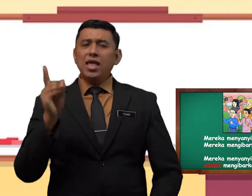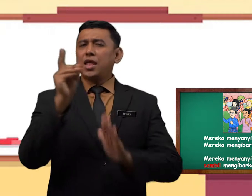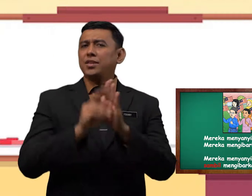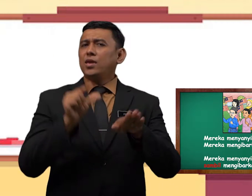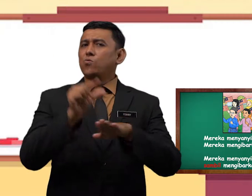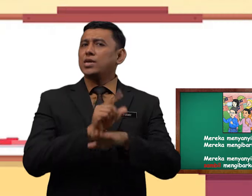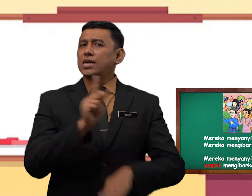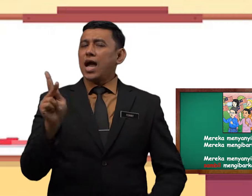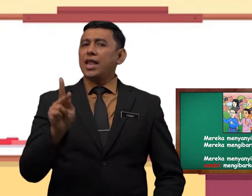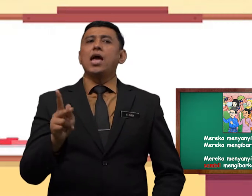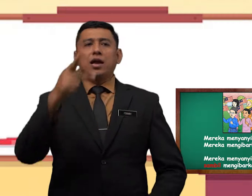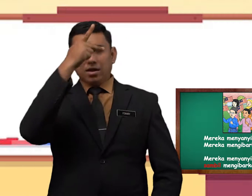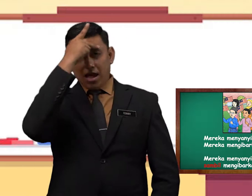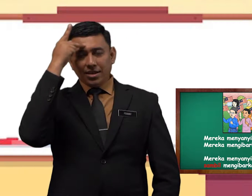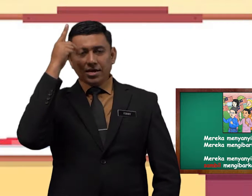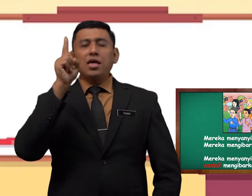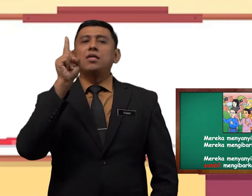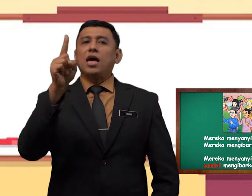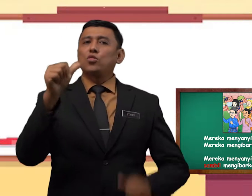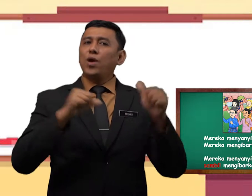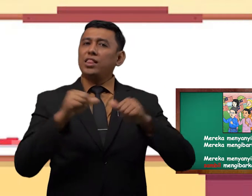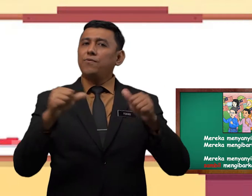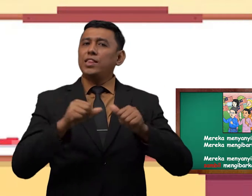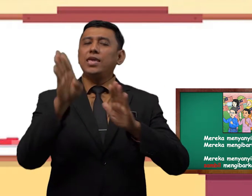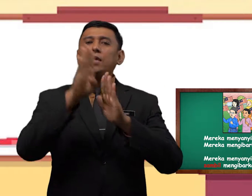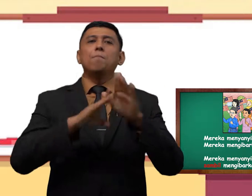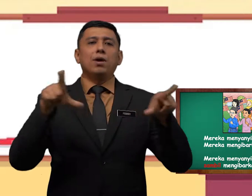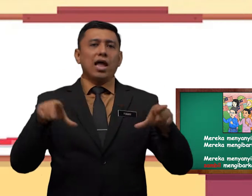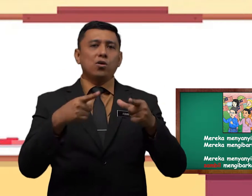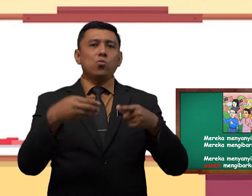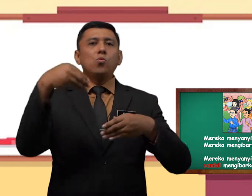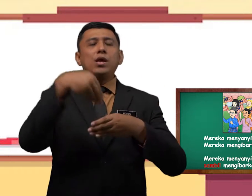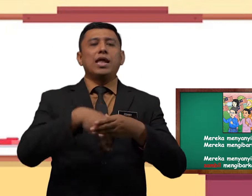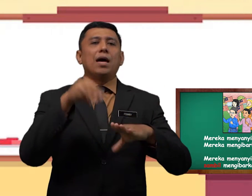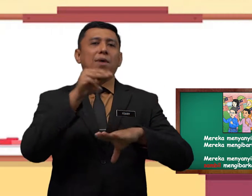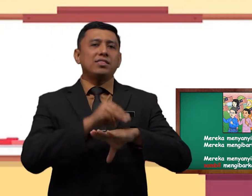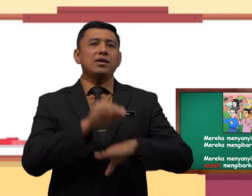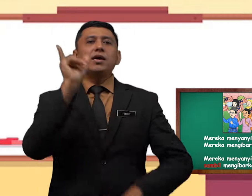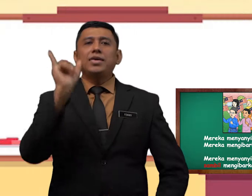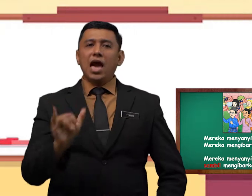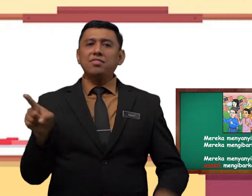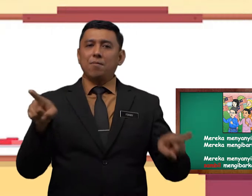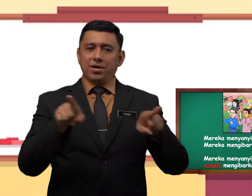digunakan kerana satu aktiviti berlaku dalam masa yang sama.